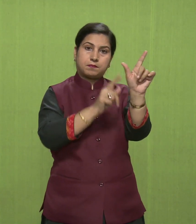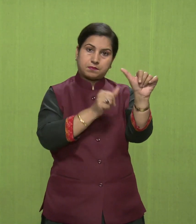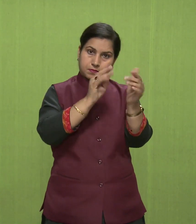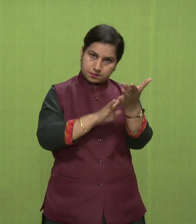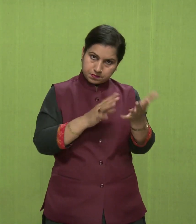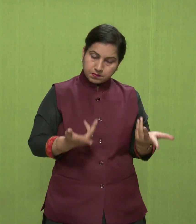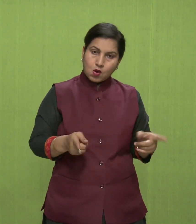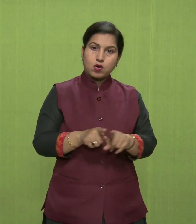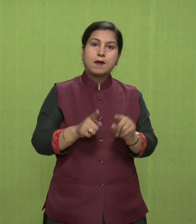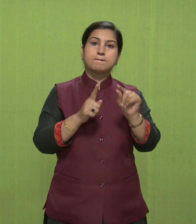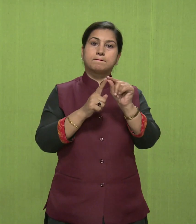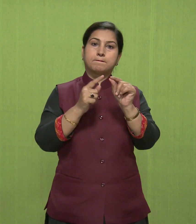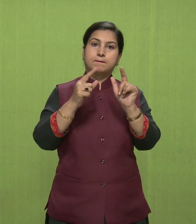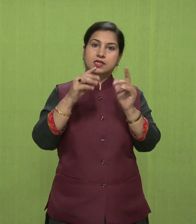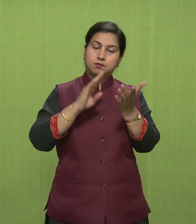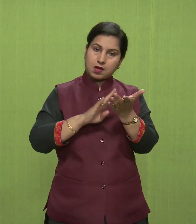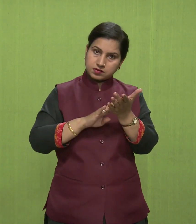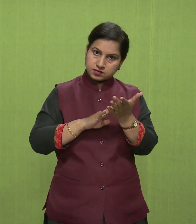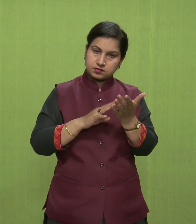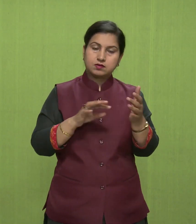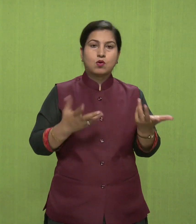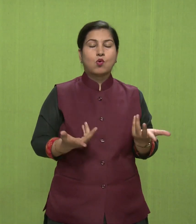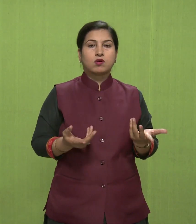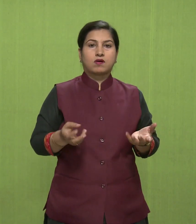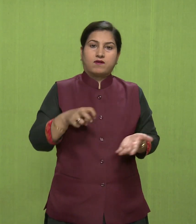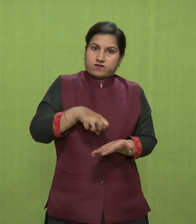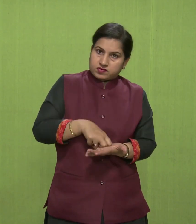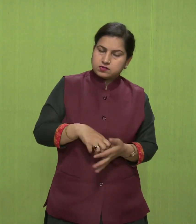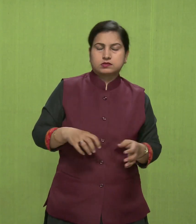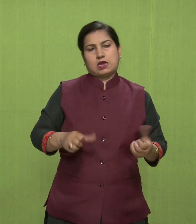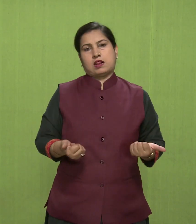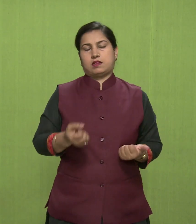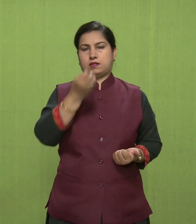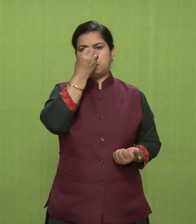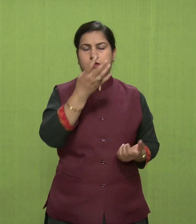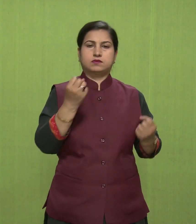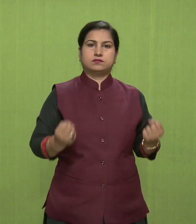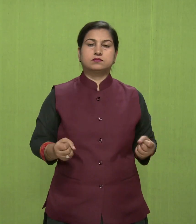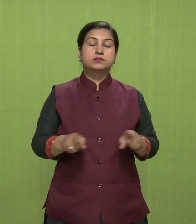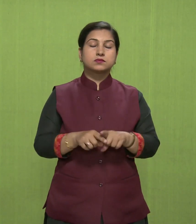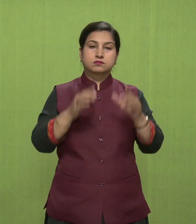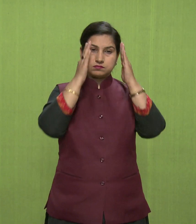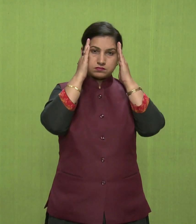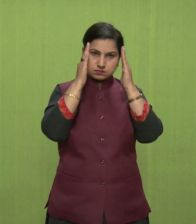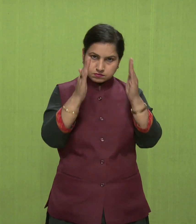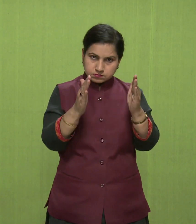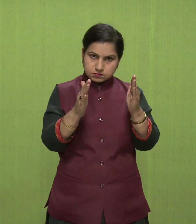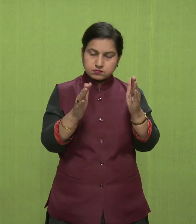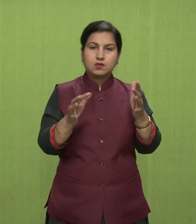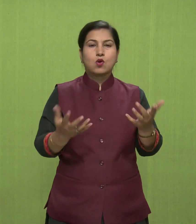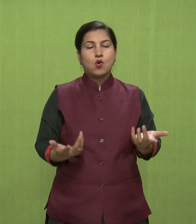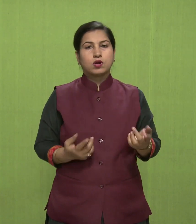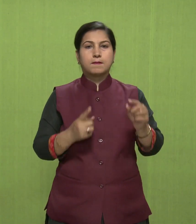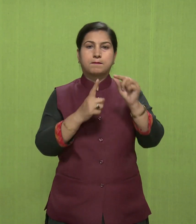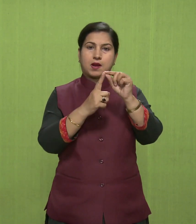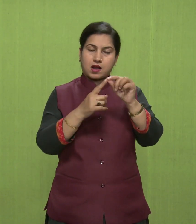पादमासन पादमासन या वज्ज अशन में बैठ सकते हैं यह आसन, ध्यान, प्रानयाम या तराटक करने